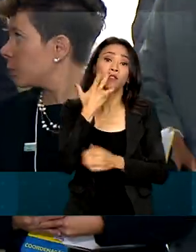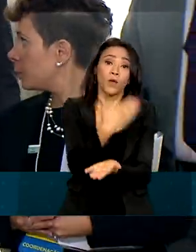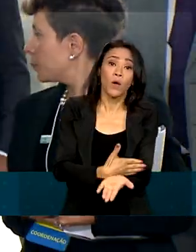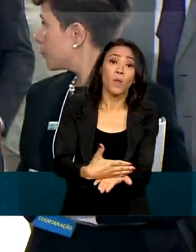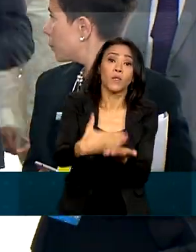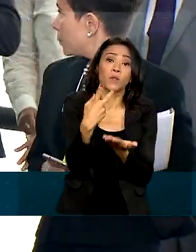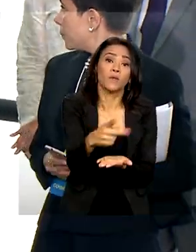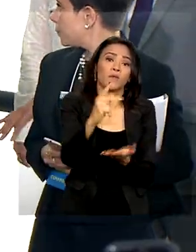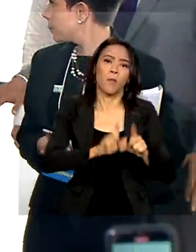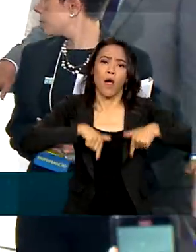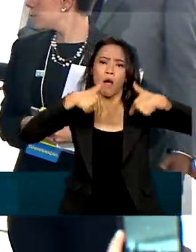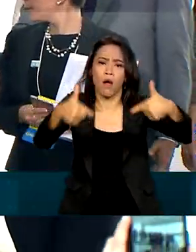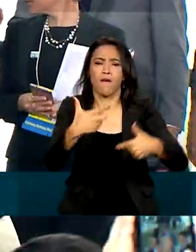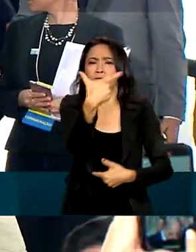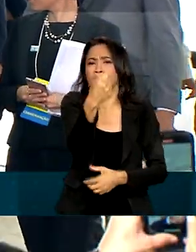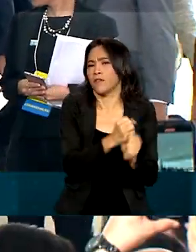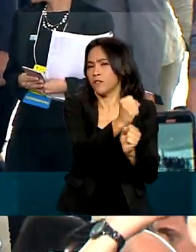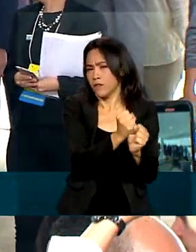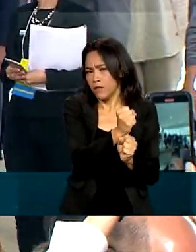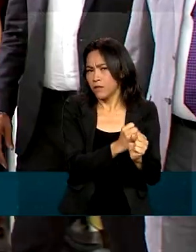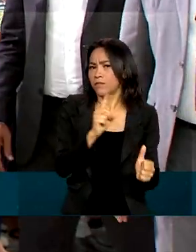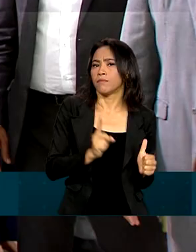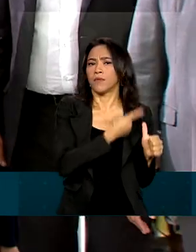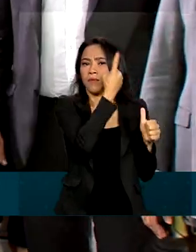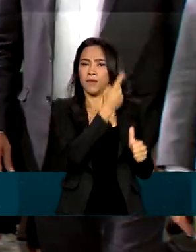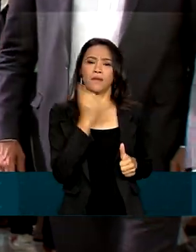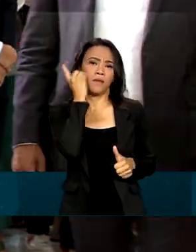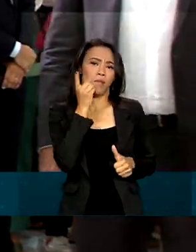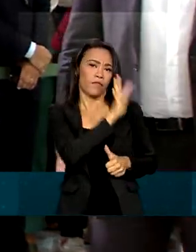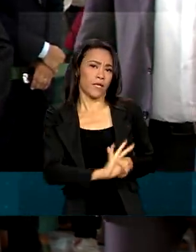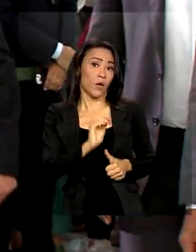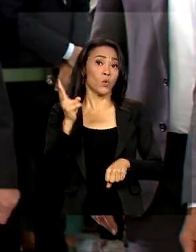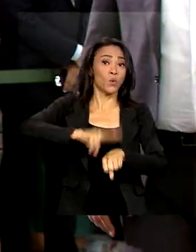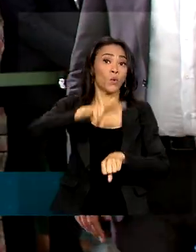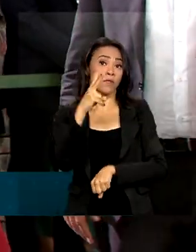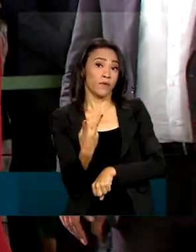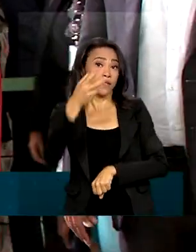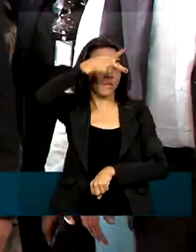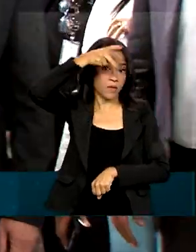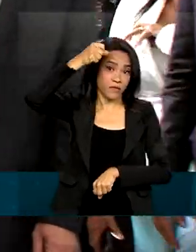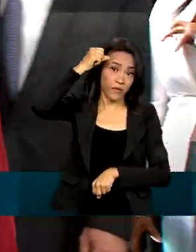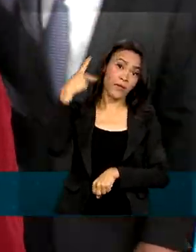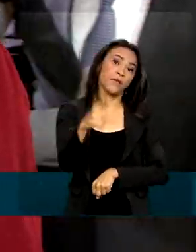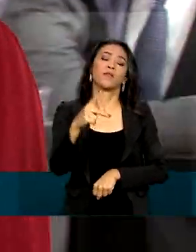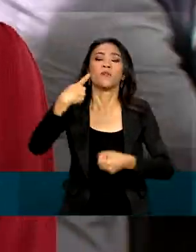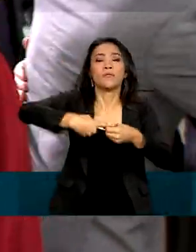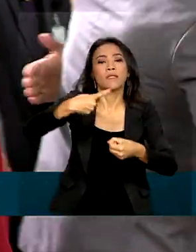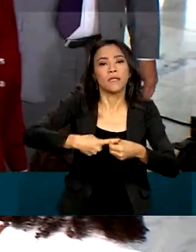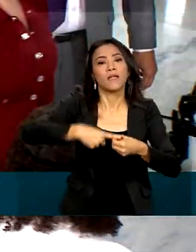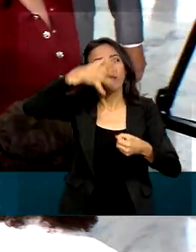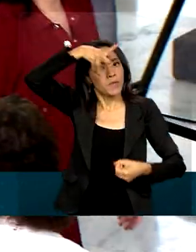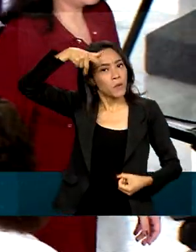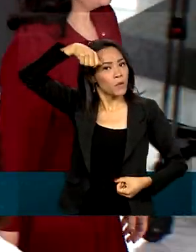política há 20 anos como deputada federal. Já foi duas vezes prefeita de Três Lagoas, no Mato Grosso do